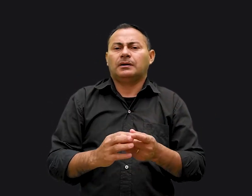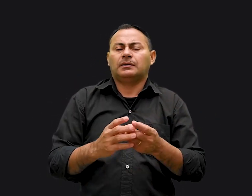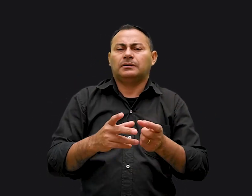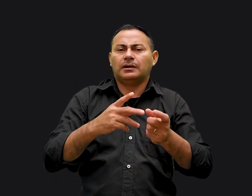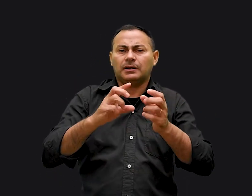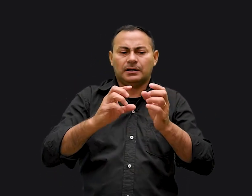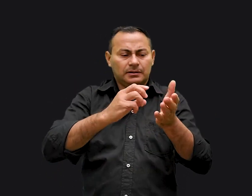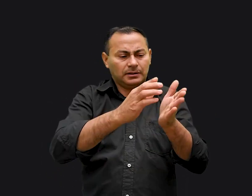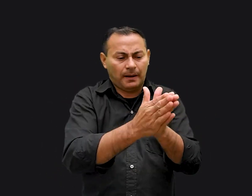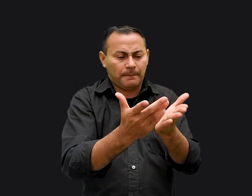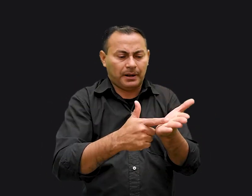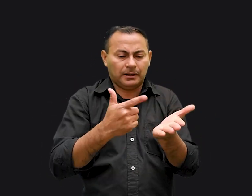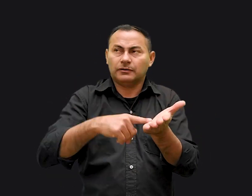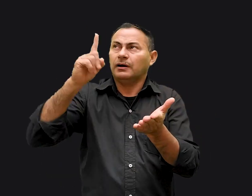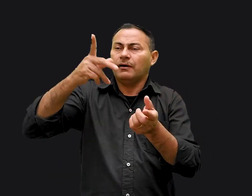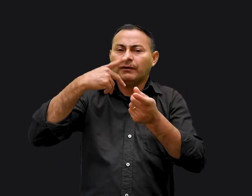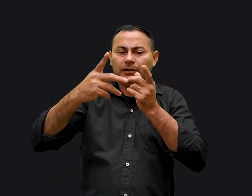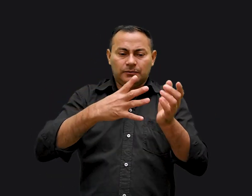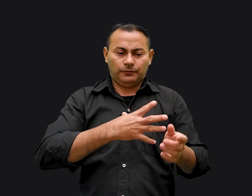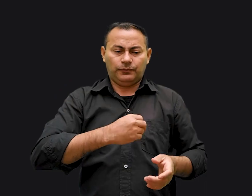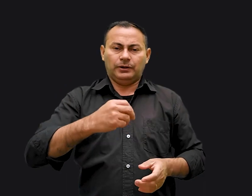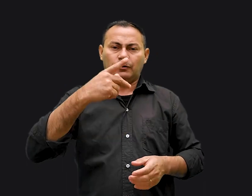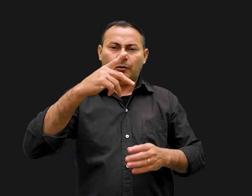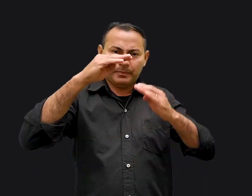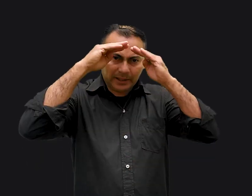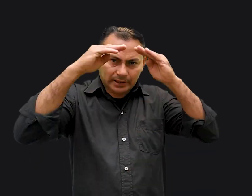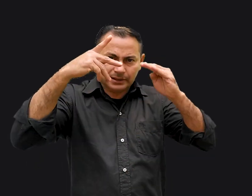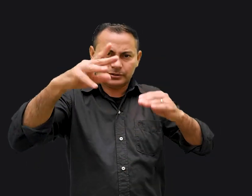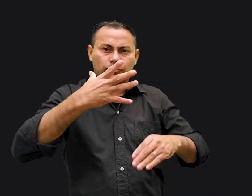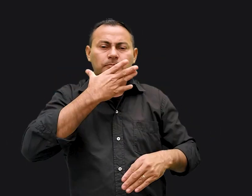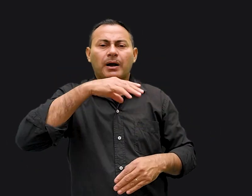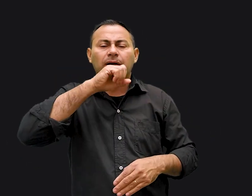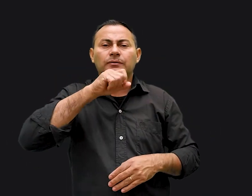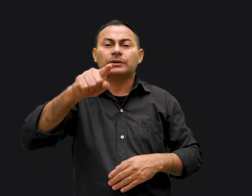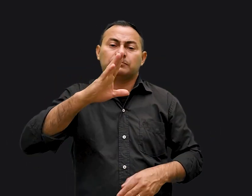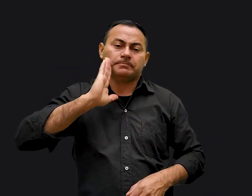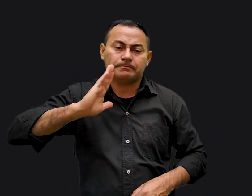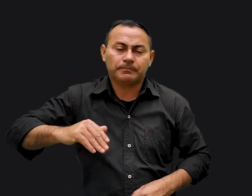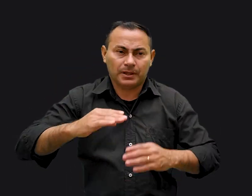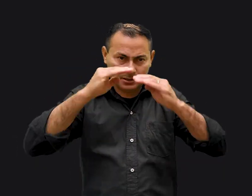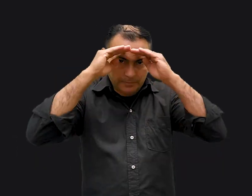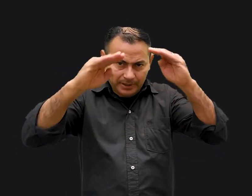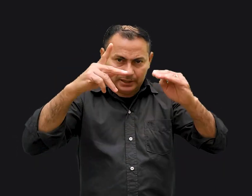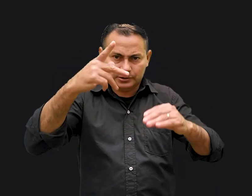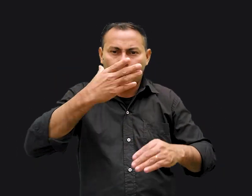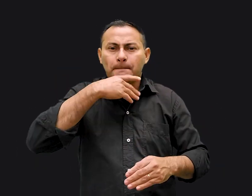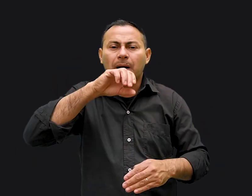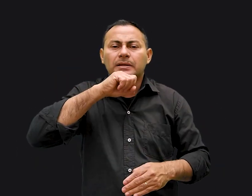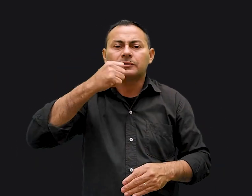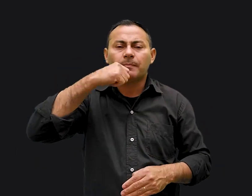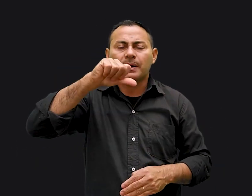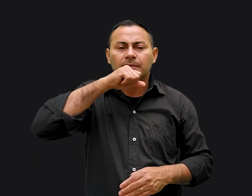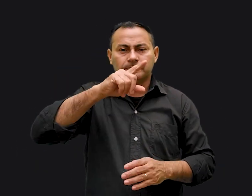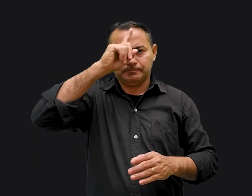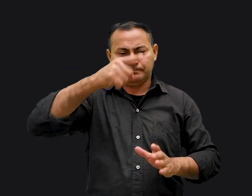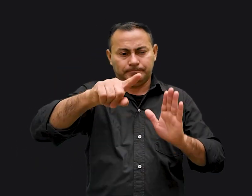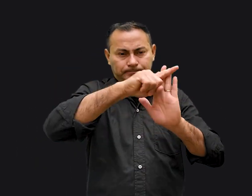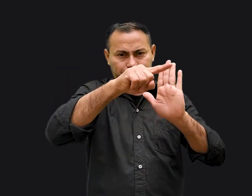um recado que diz, filhos, obedecei a vossos pais. Quando você é uma criança, você obedece. O mandamento da lei está falando